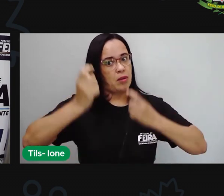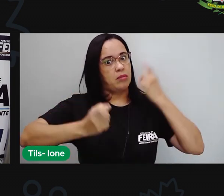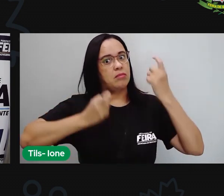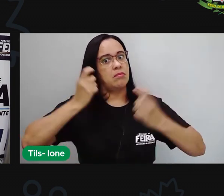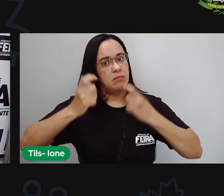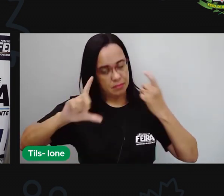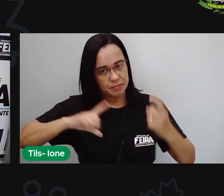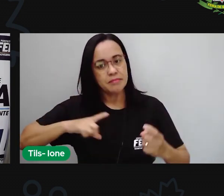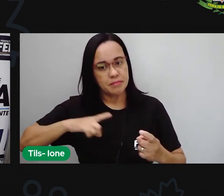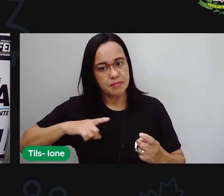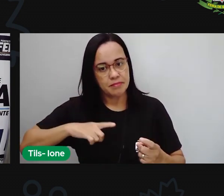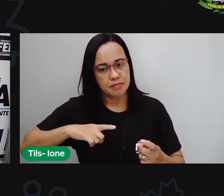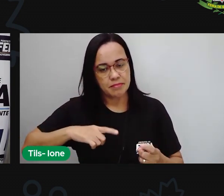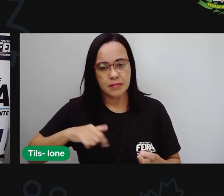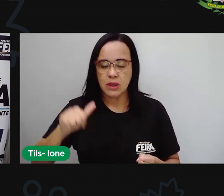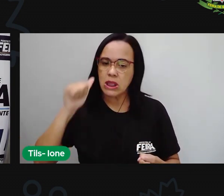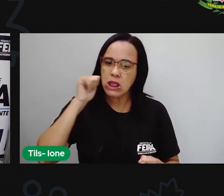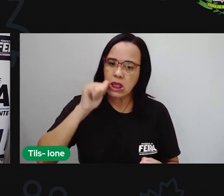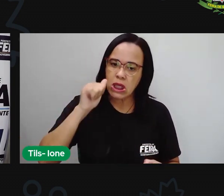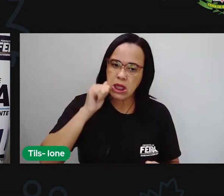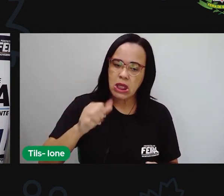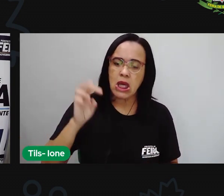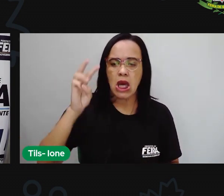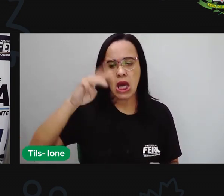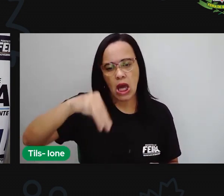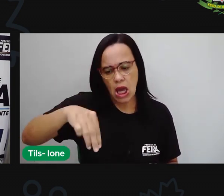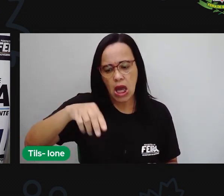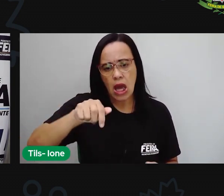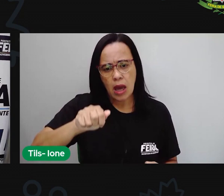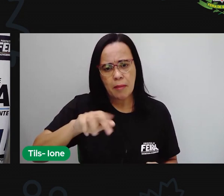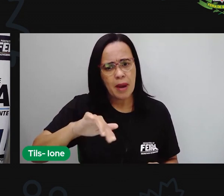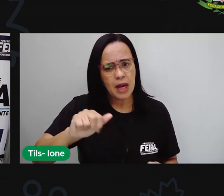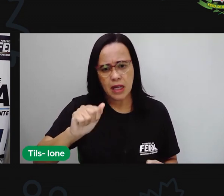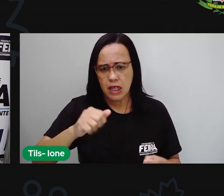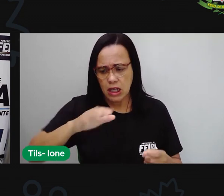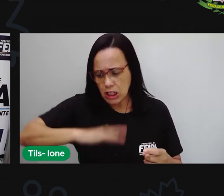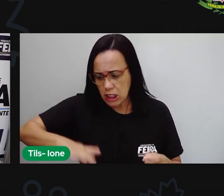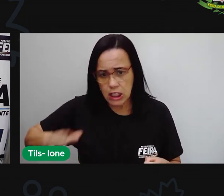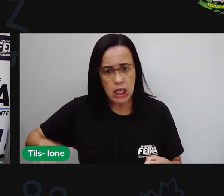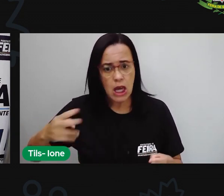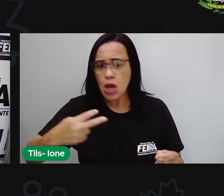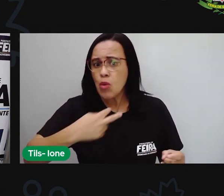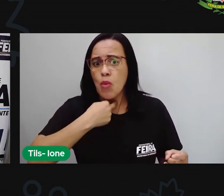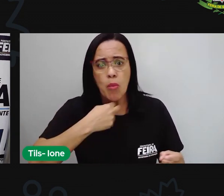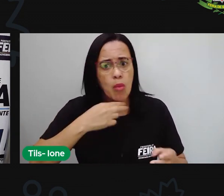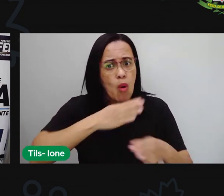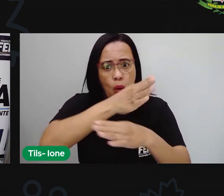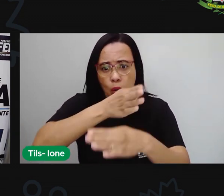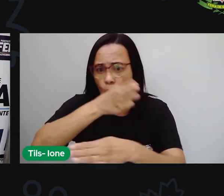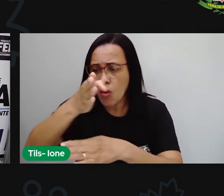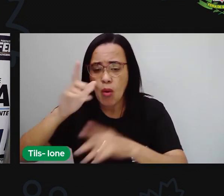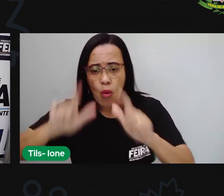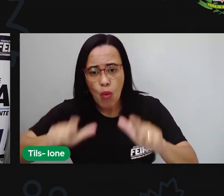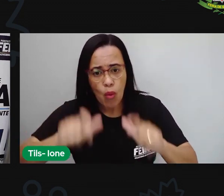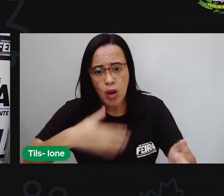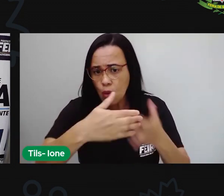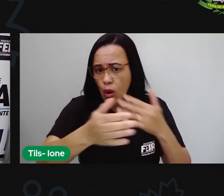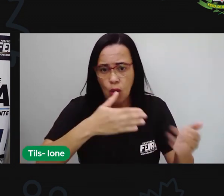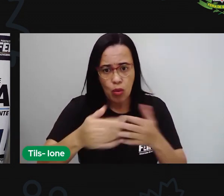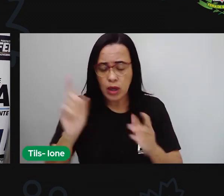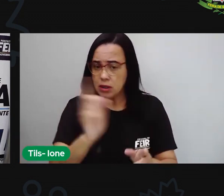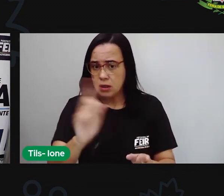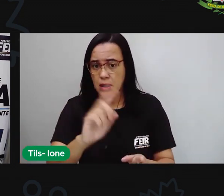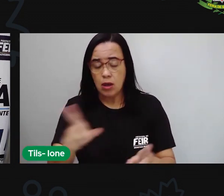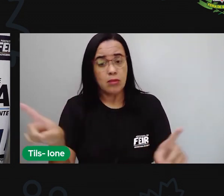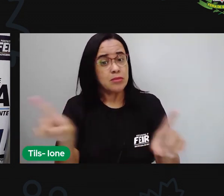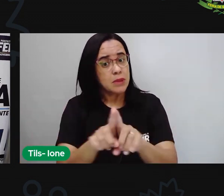Mariana, criança não pode entrar sozinha em qualquer lugar. Também não pode falar com estranhos.